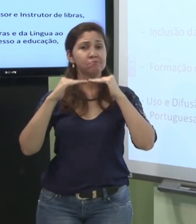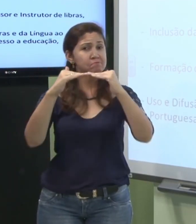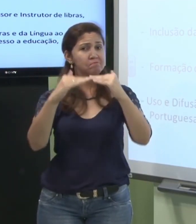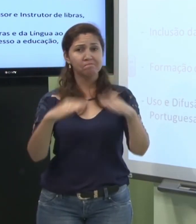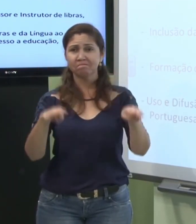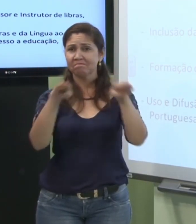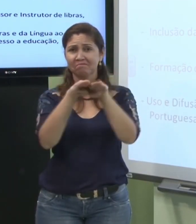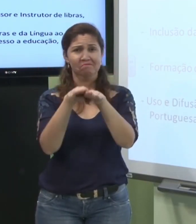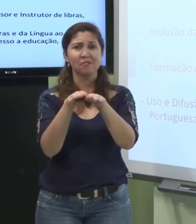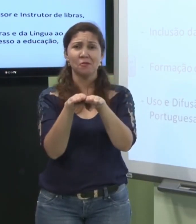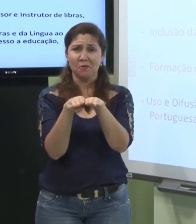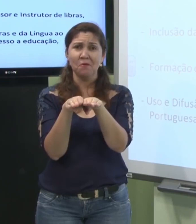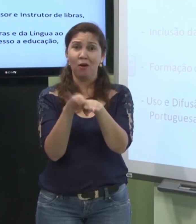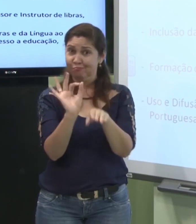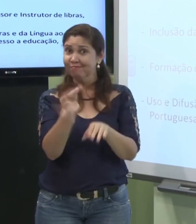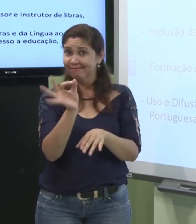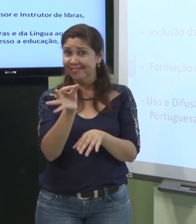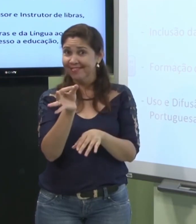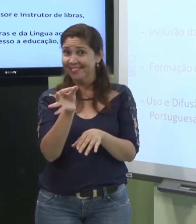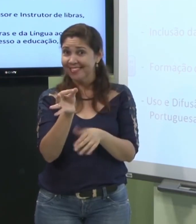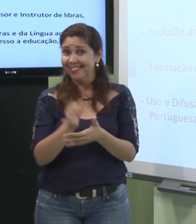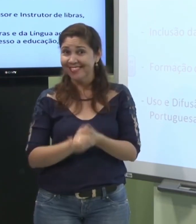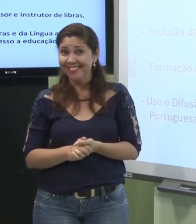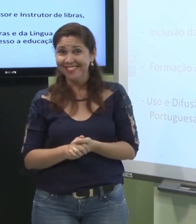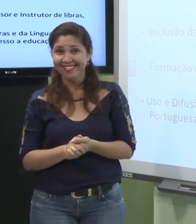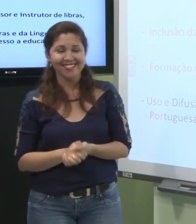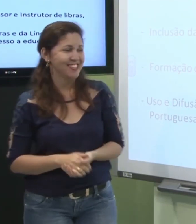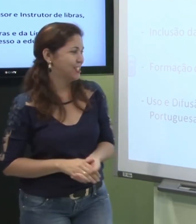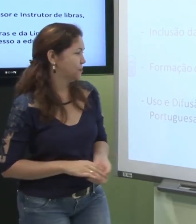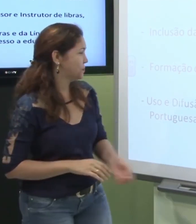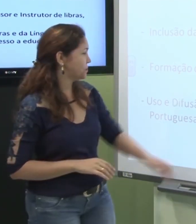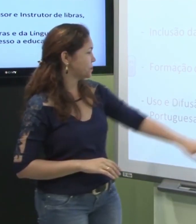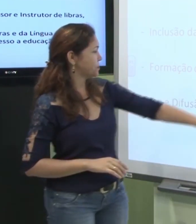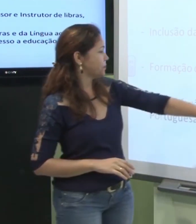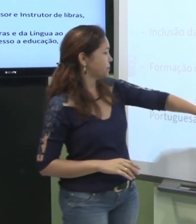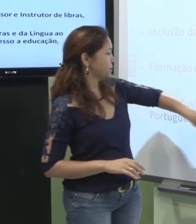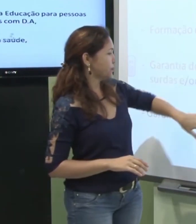assim como eles cobraram dos surdos correto?